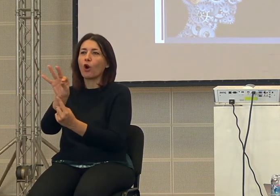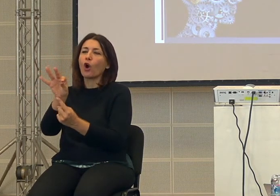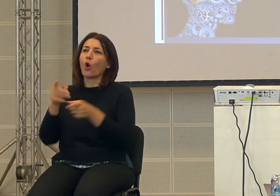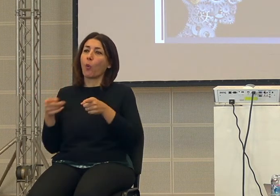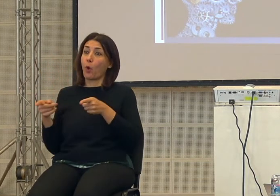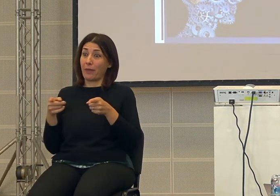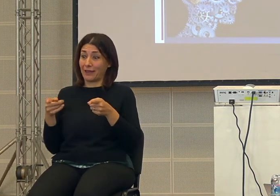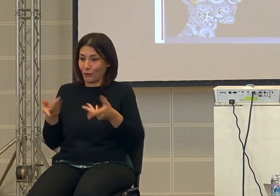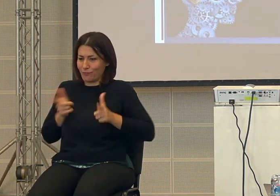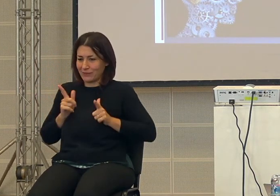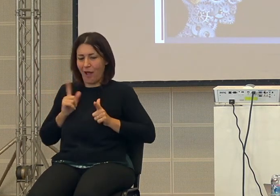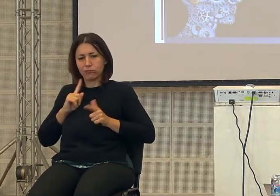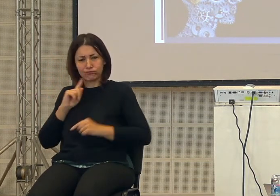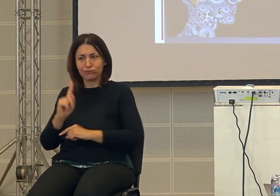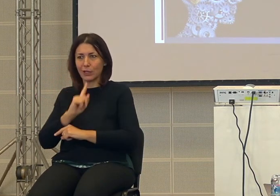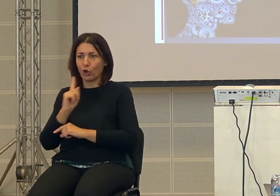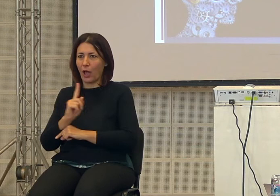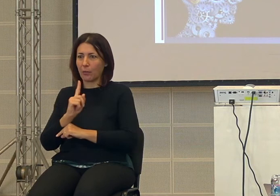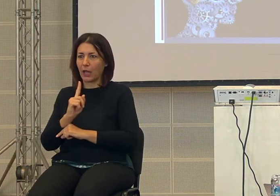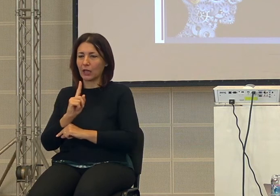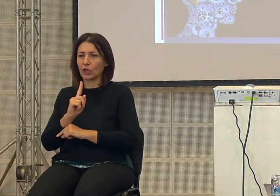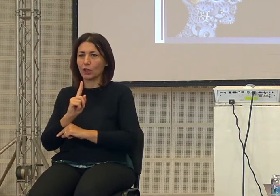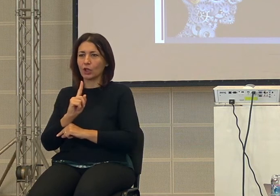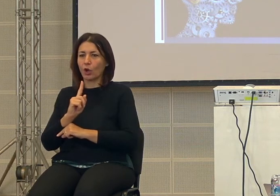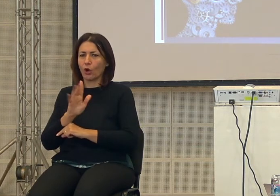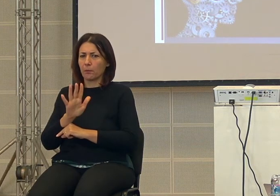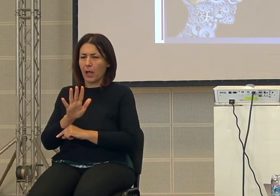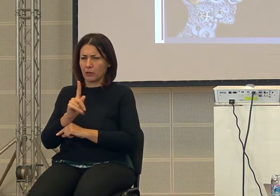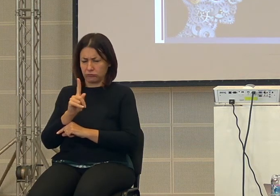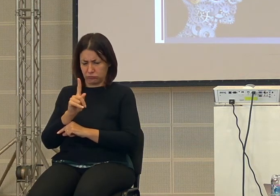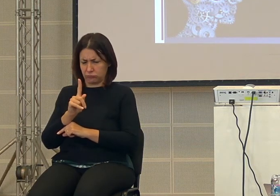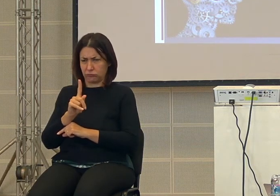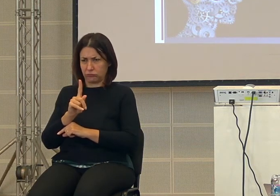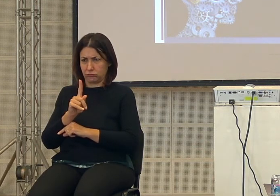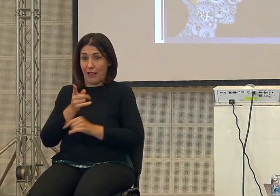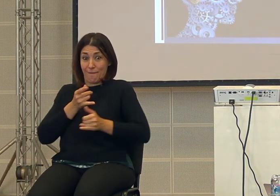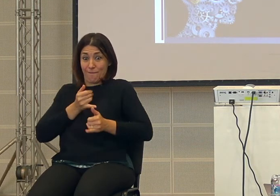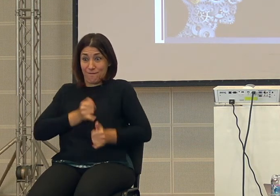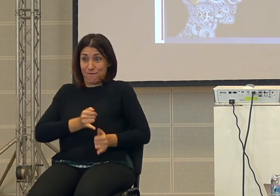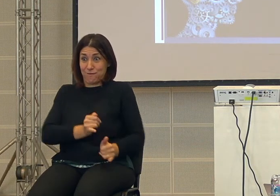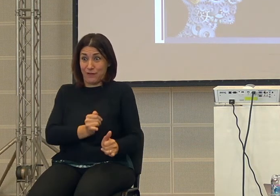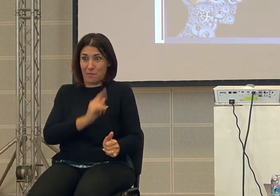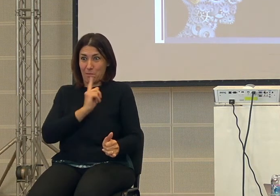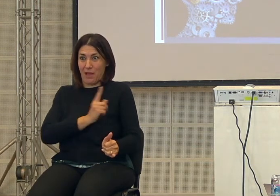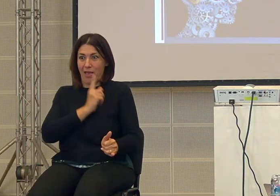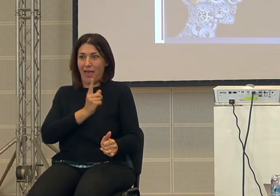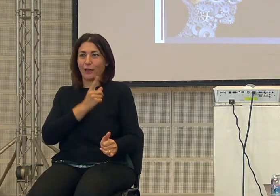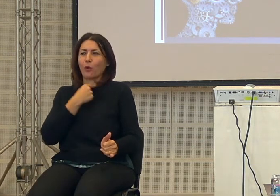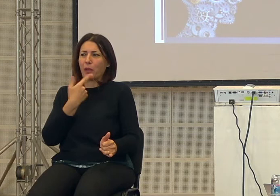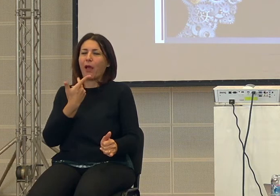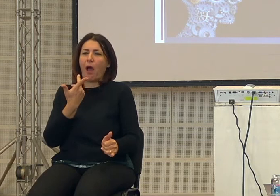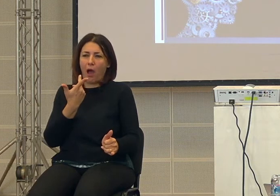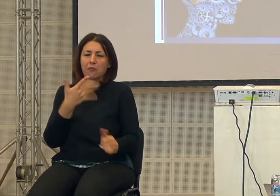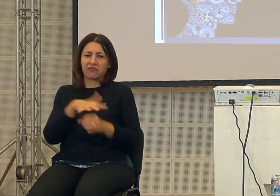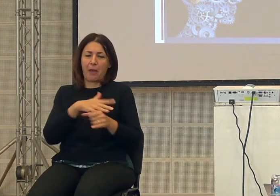un momento migliorava poi come migliorava aumentava la natalità perché c'era spazio per più persone